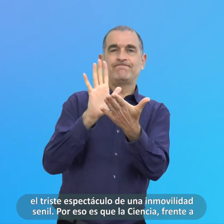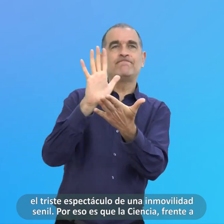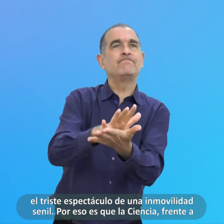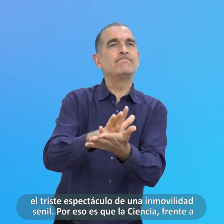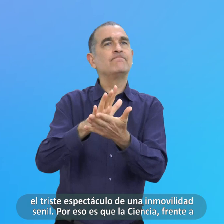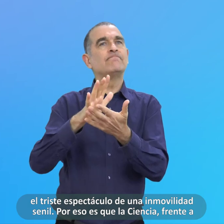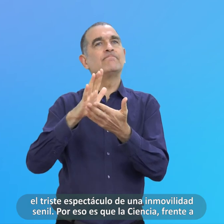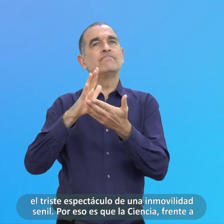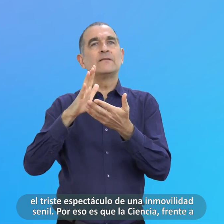espectáculo